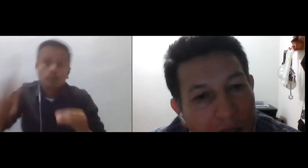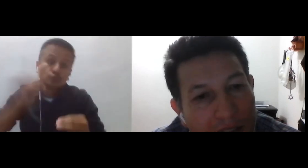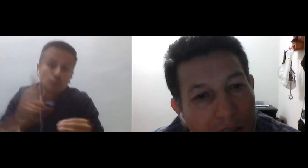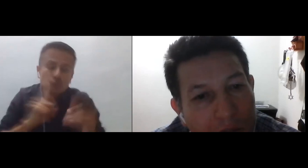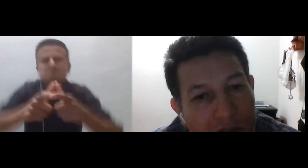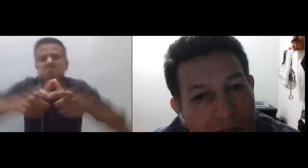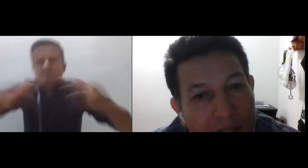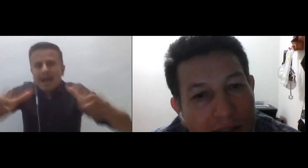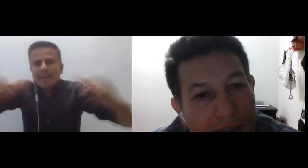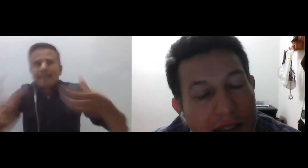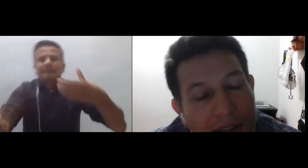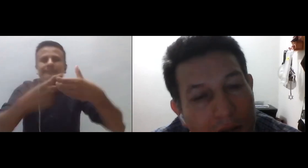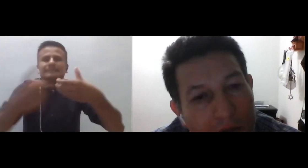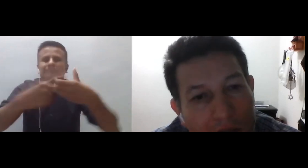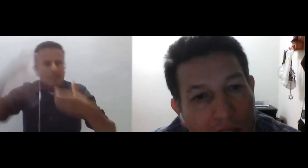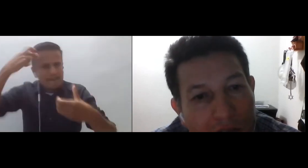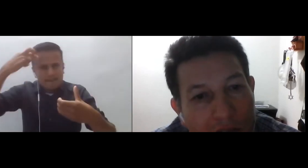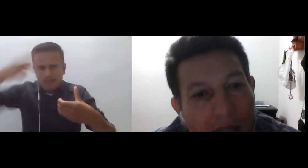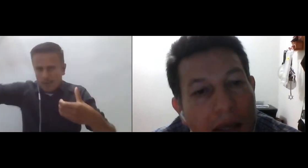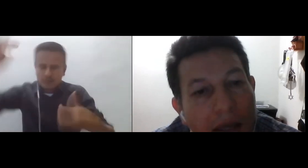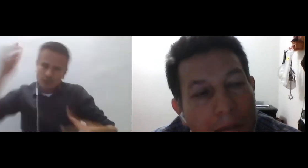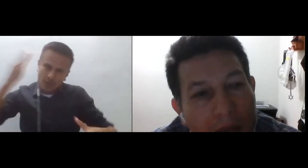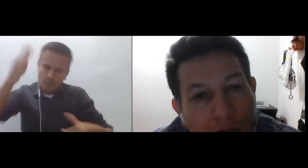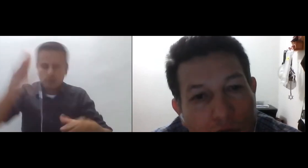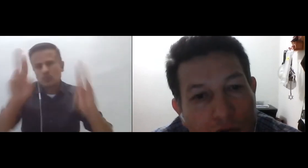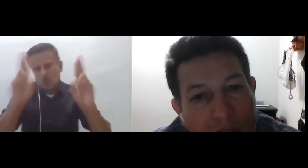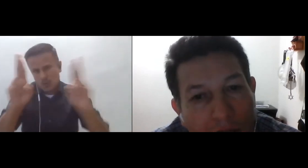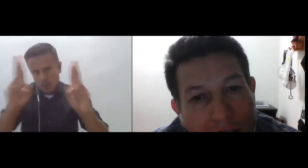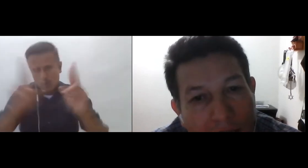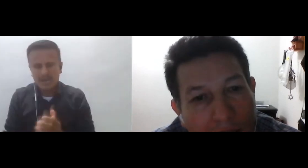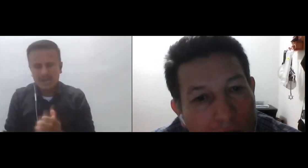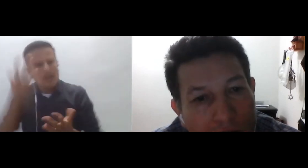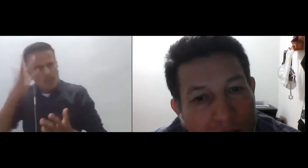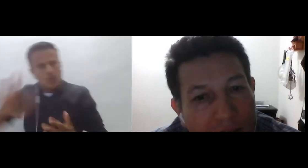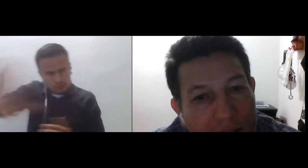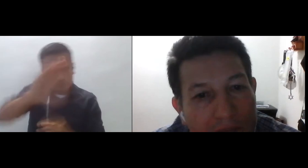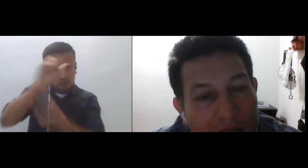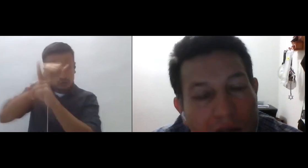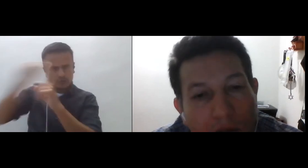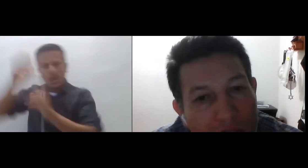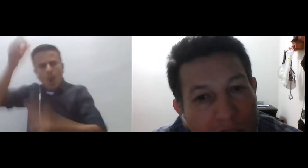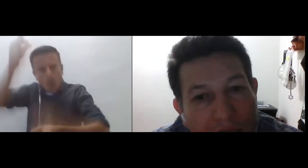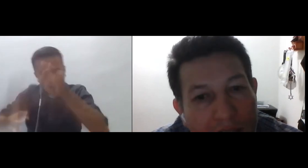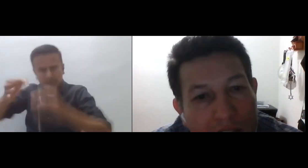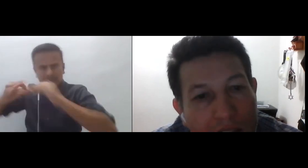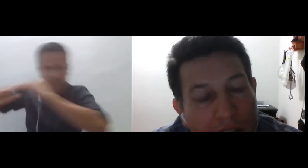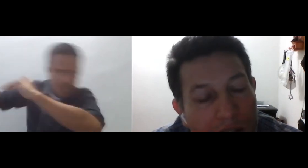ser profesionales y buscar una sociedad más justa, igualitaria e incluyente. muchas gracias y muy